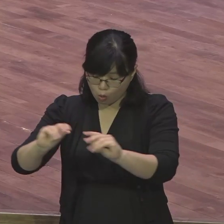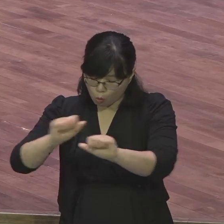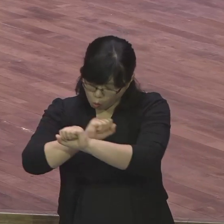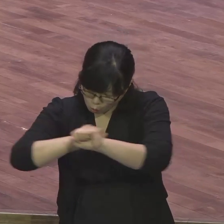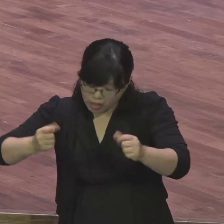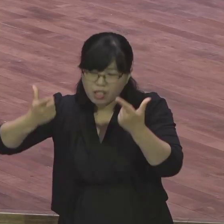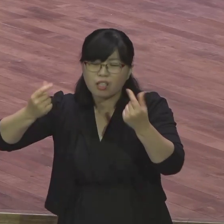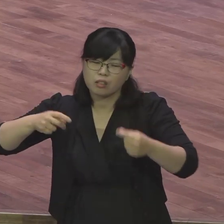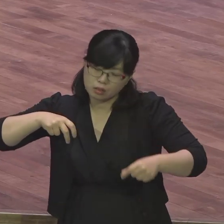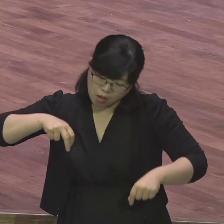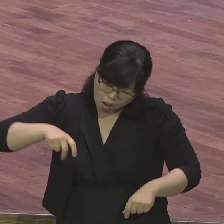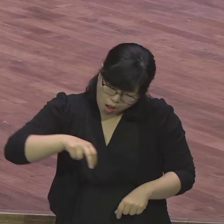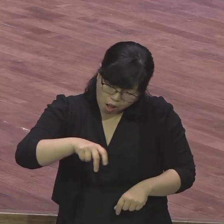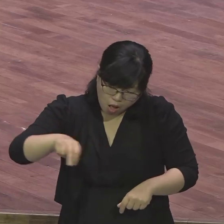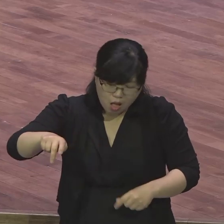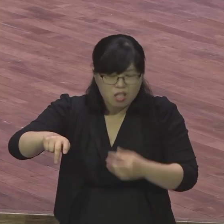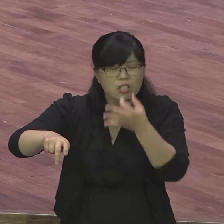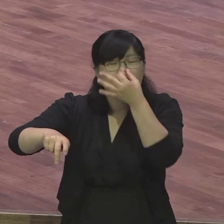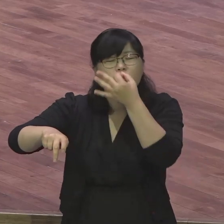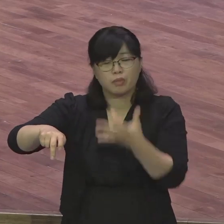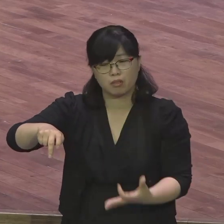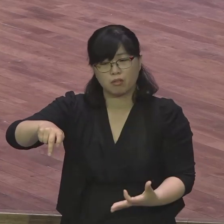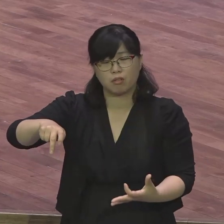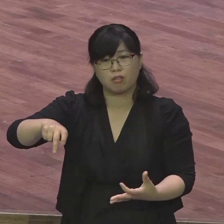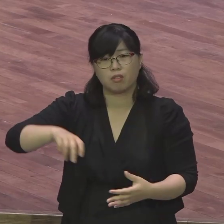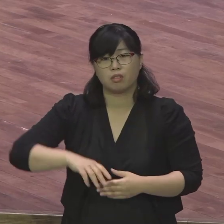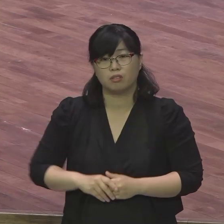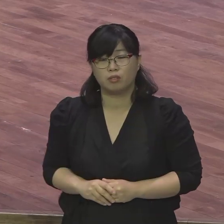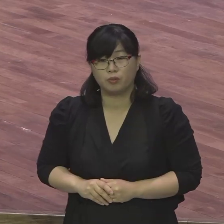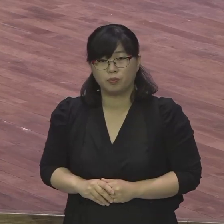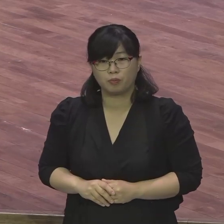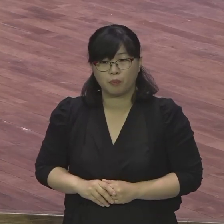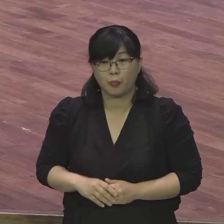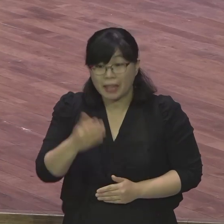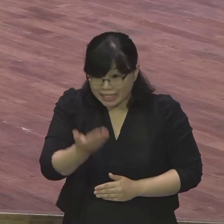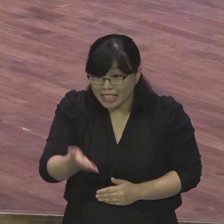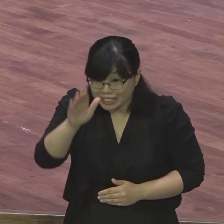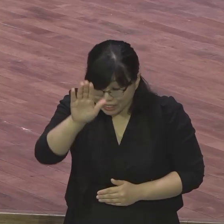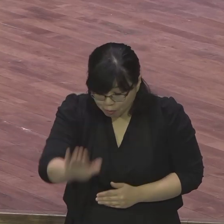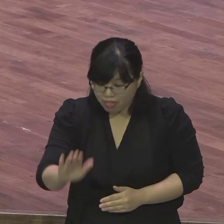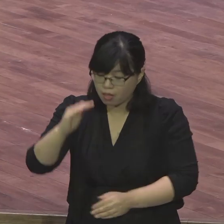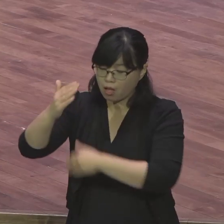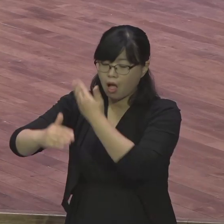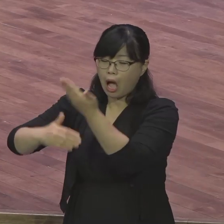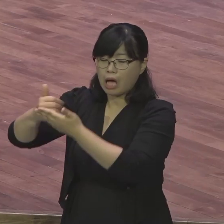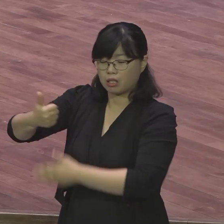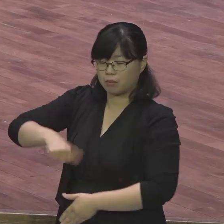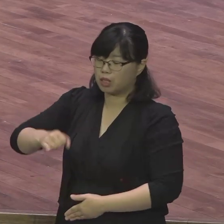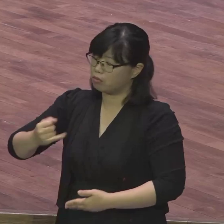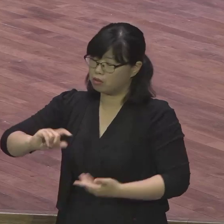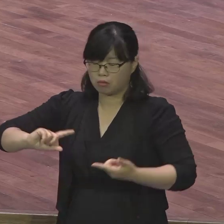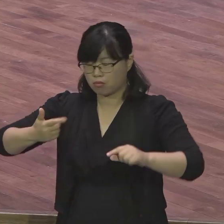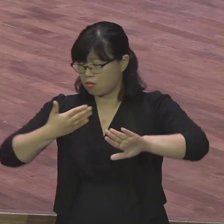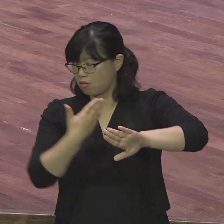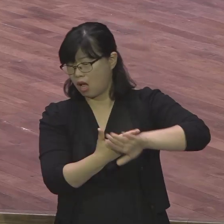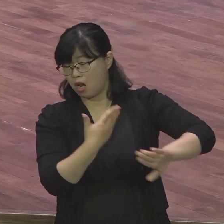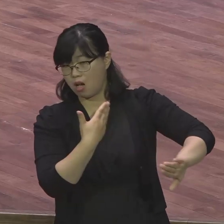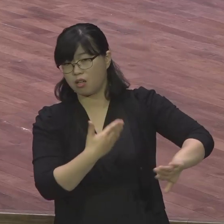여기서 하나님의 자녀는 다르다는 거예요 여기서 하나님의 자녀는 주의 성령께서